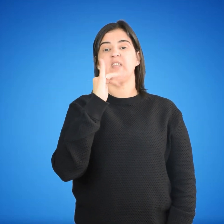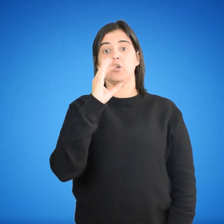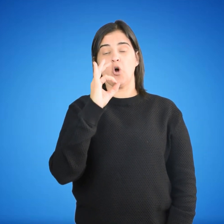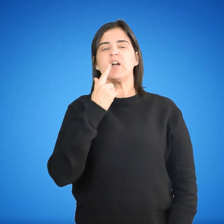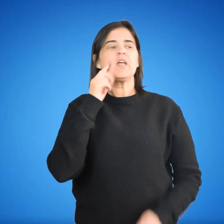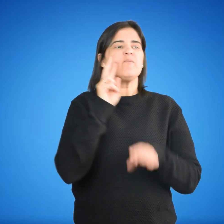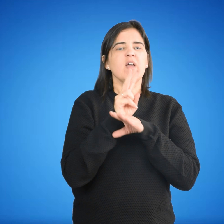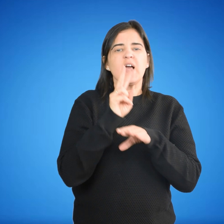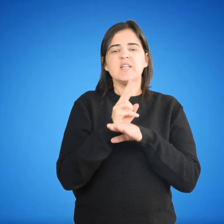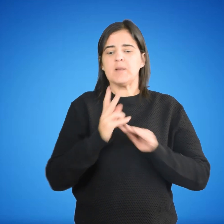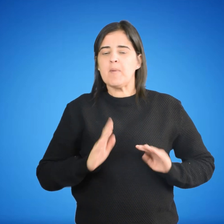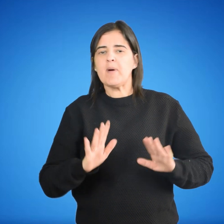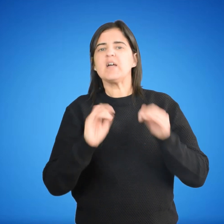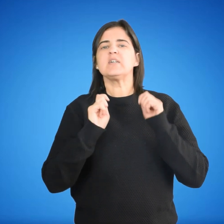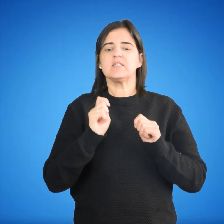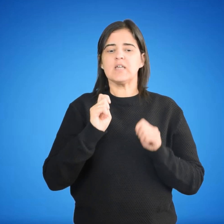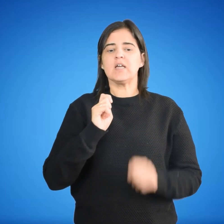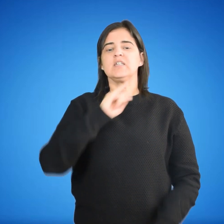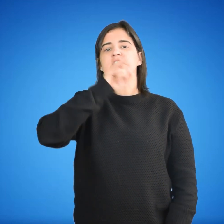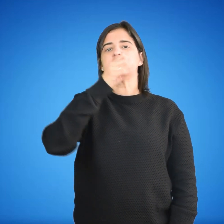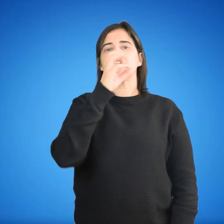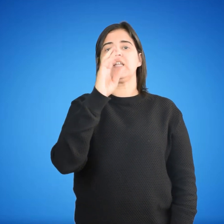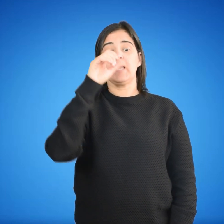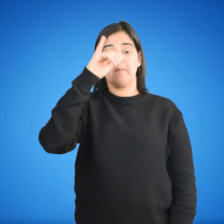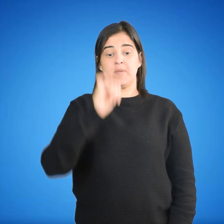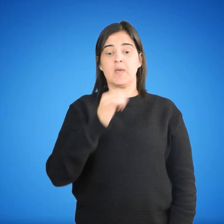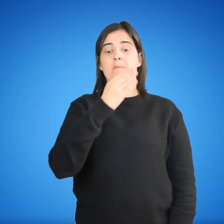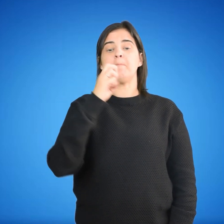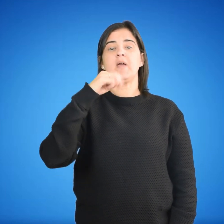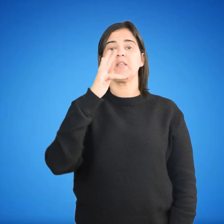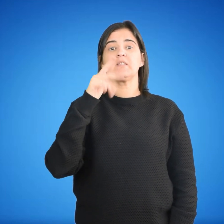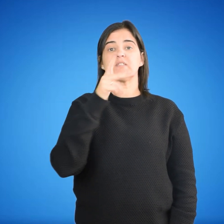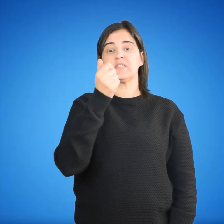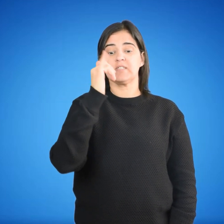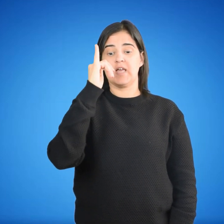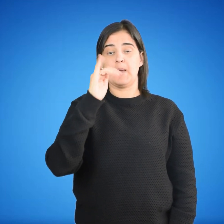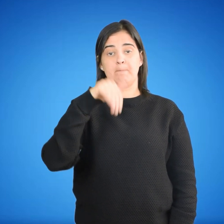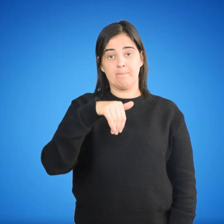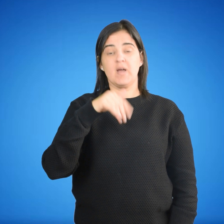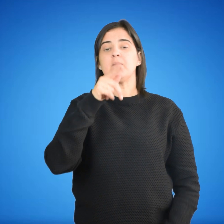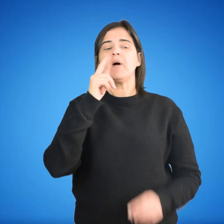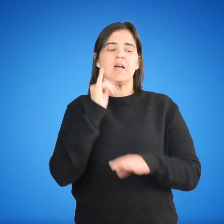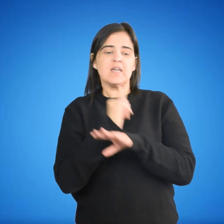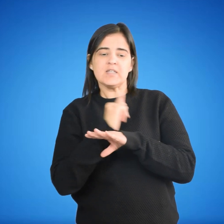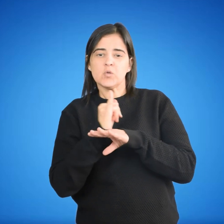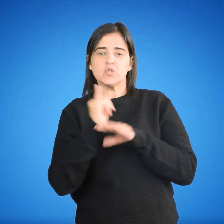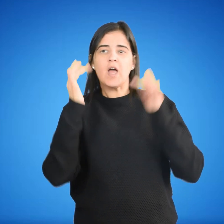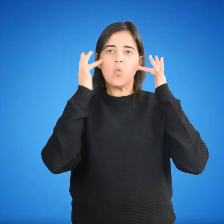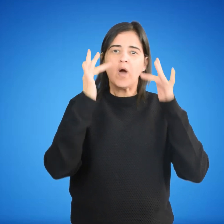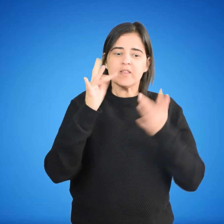que fue una estructura de vigilancia diseñada por Jeremy Benson para analizar la disciplina en las instituciones educativas y en la